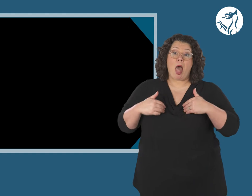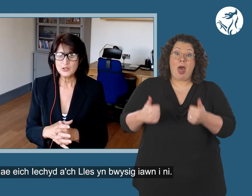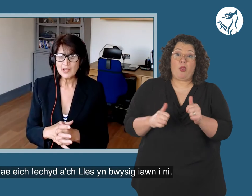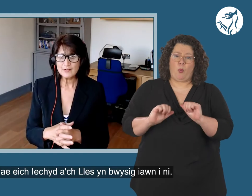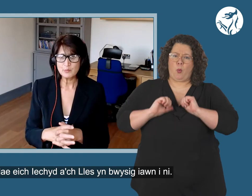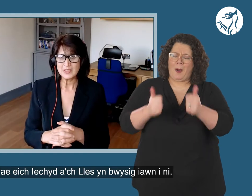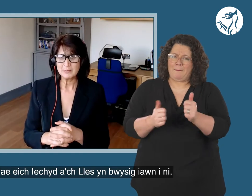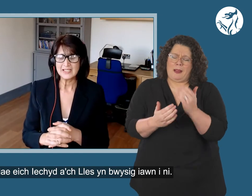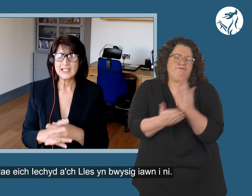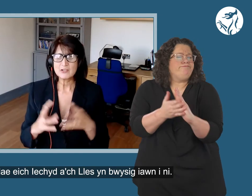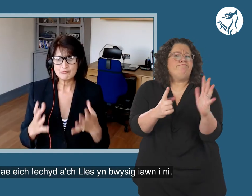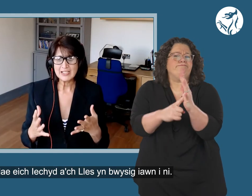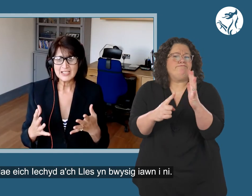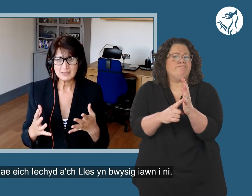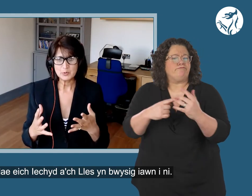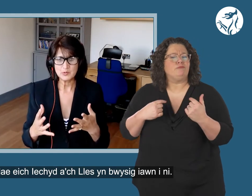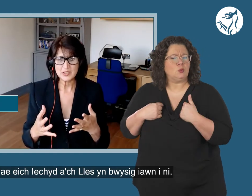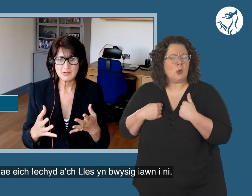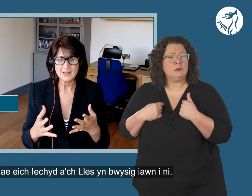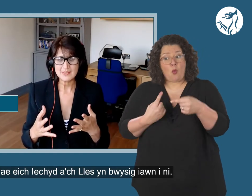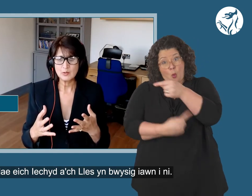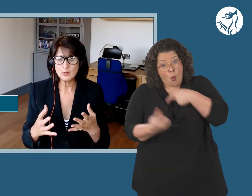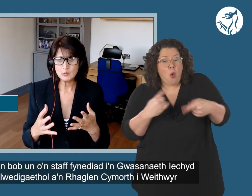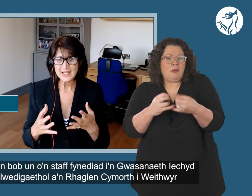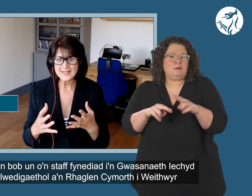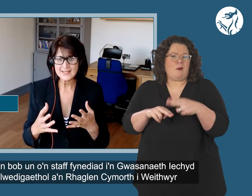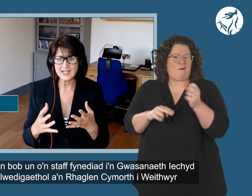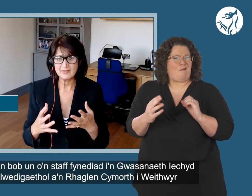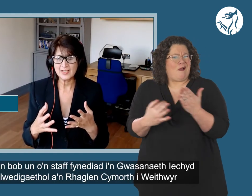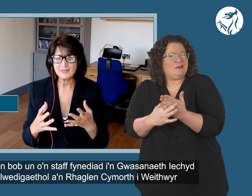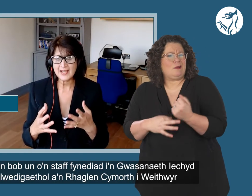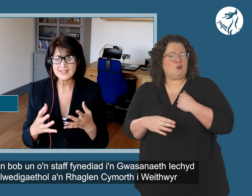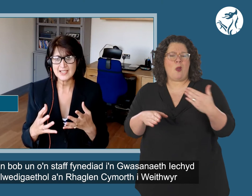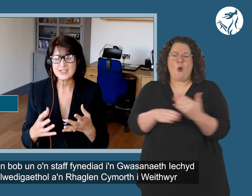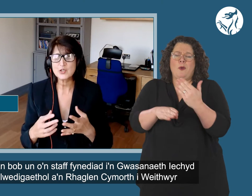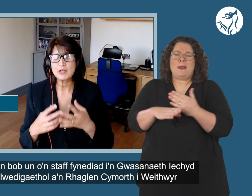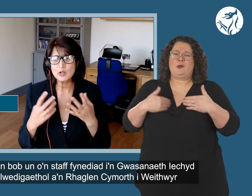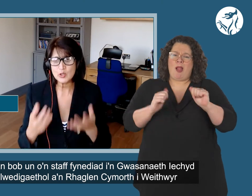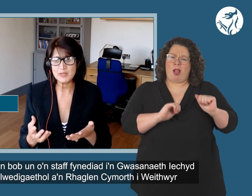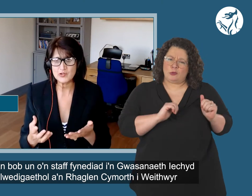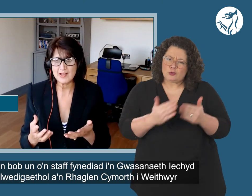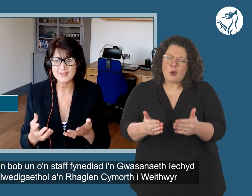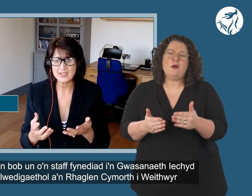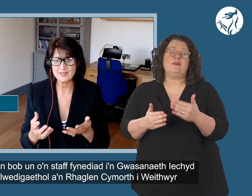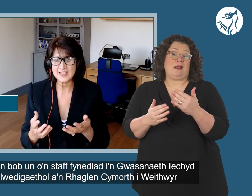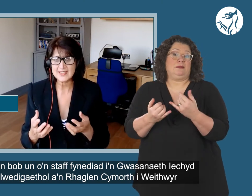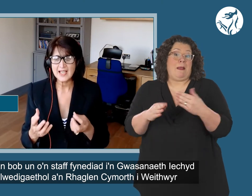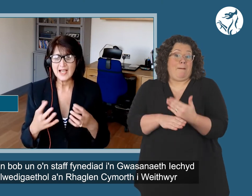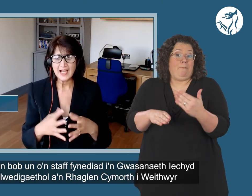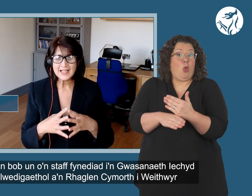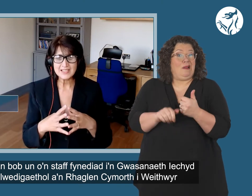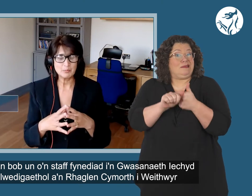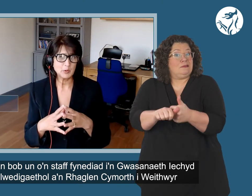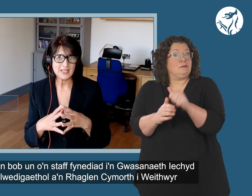Your health and wellbeing is really important to us. All our staff have access to our Occupational Health Service